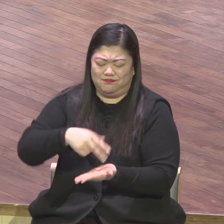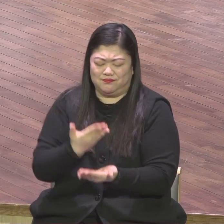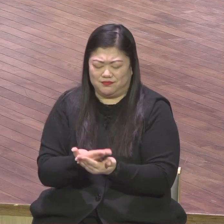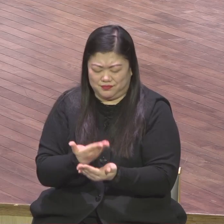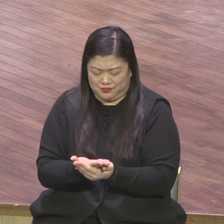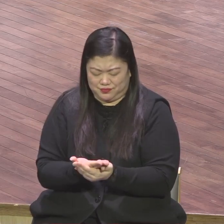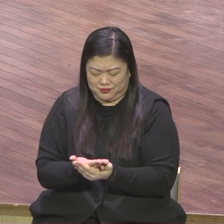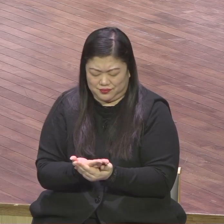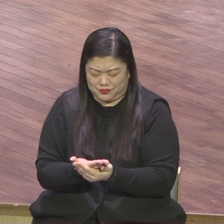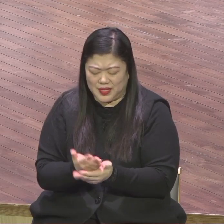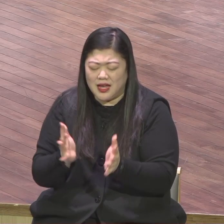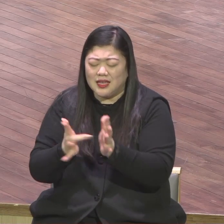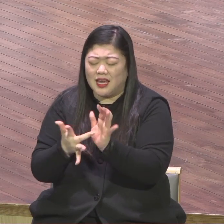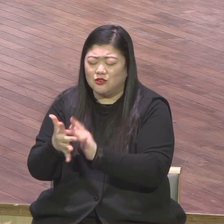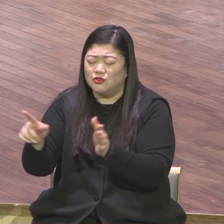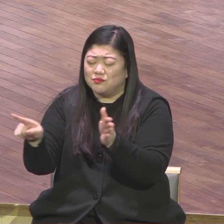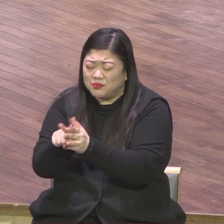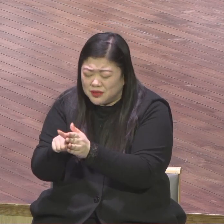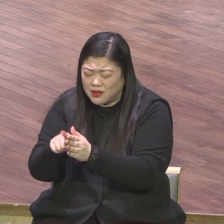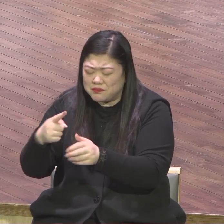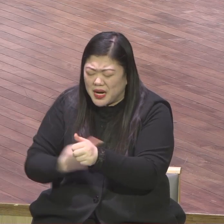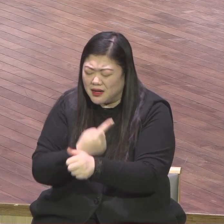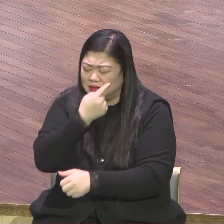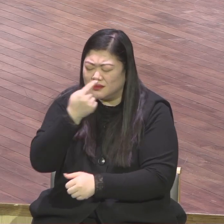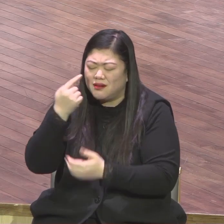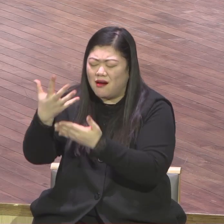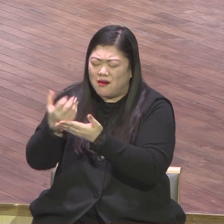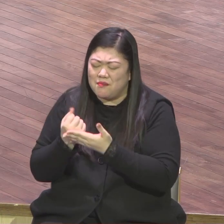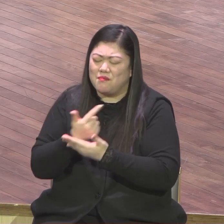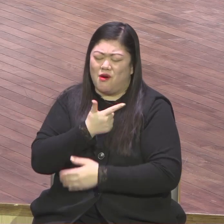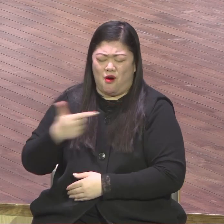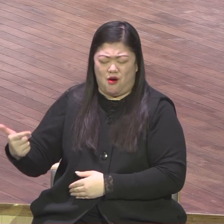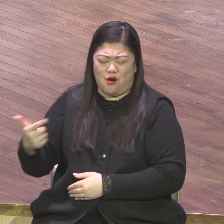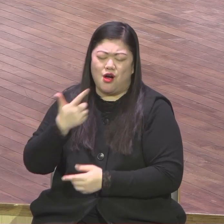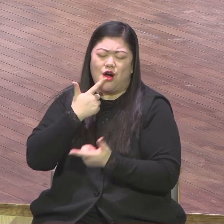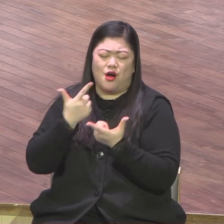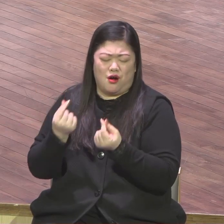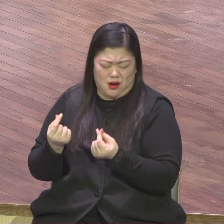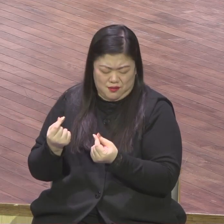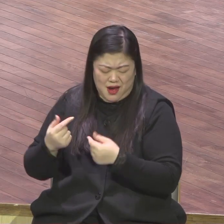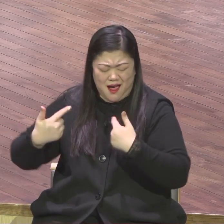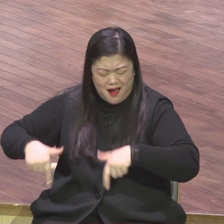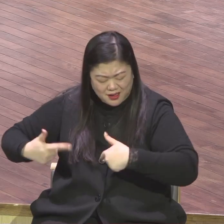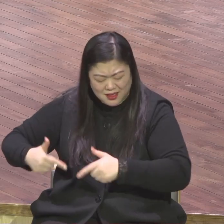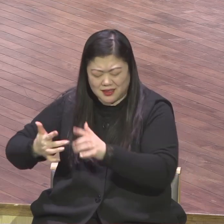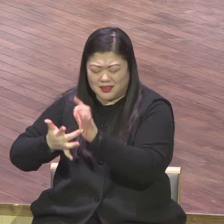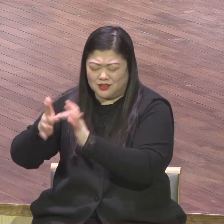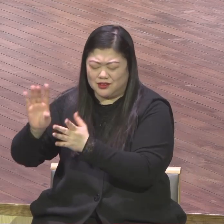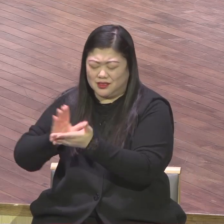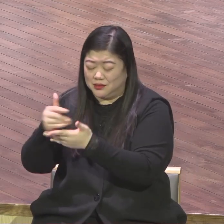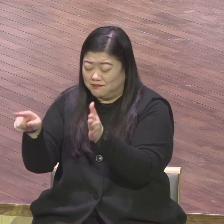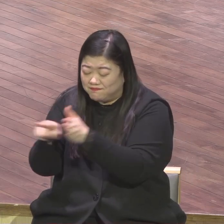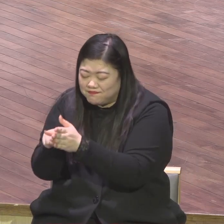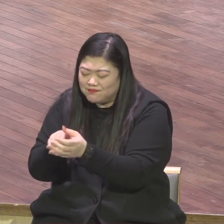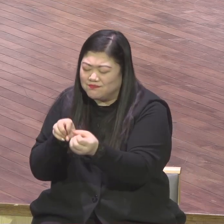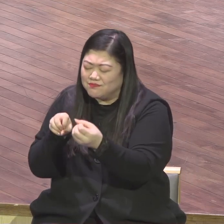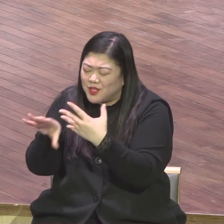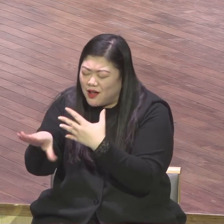예수 믿는 것 받은 증거 많도다 날마다 예수 그리스도 안에서 주어지는 응답과 축복을 누리며 체험하며